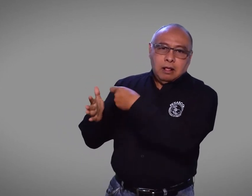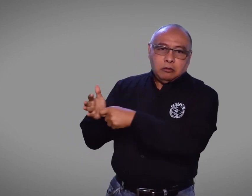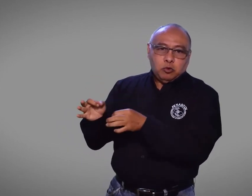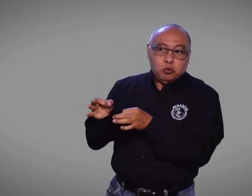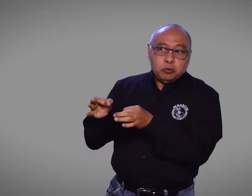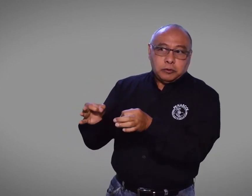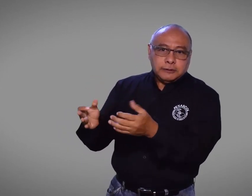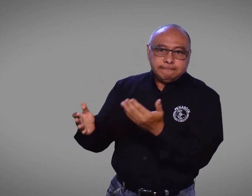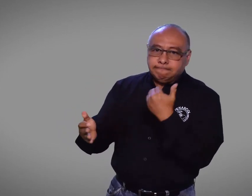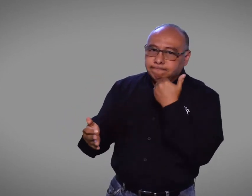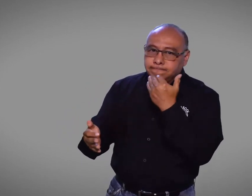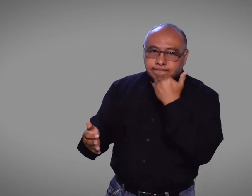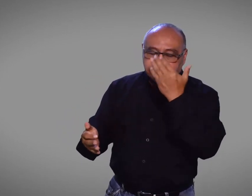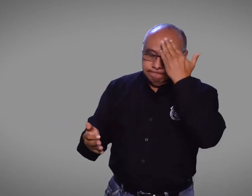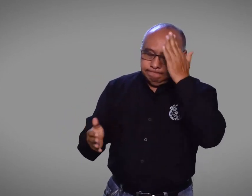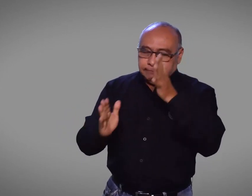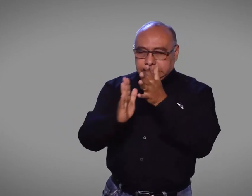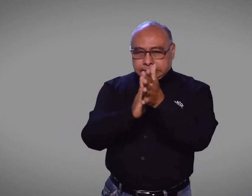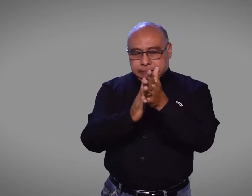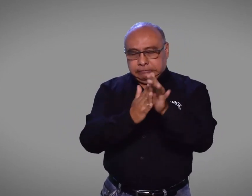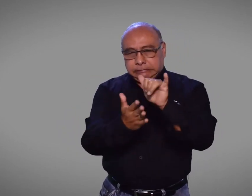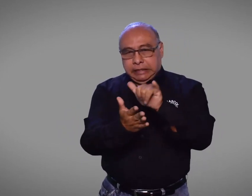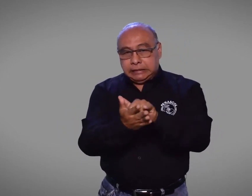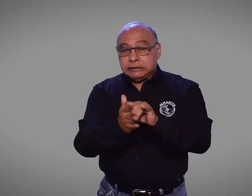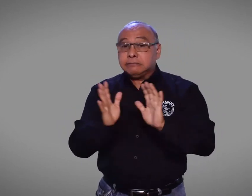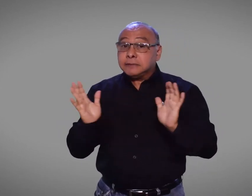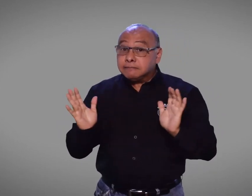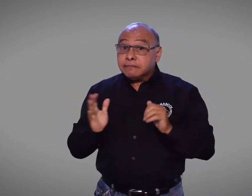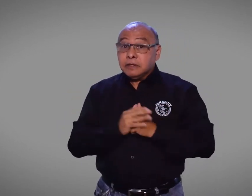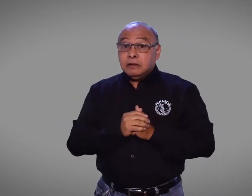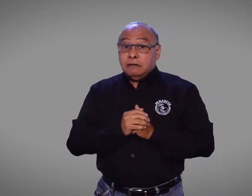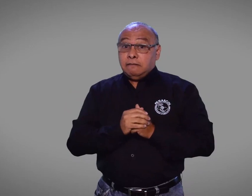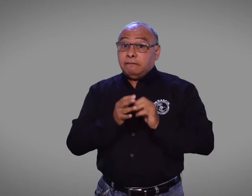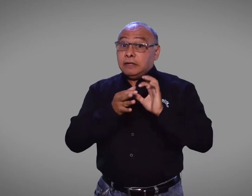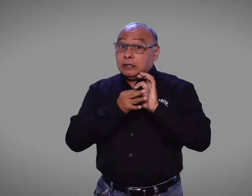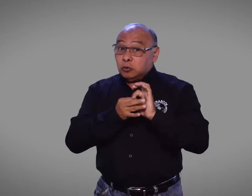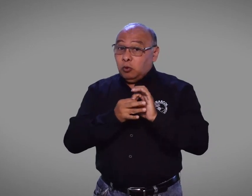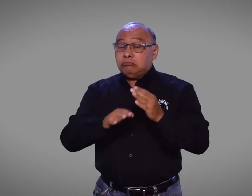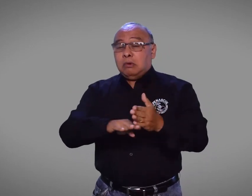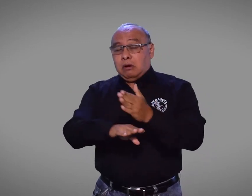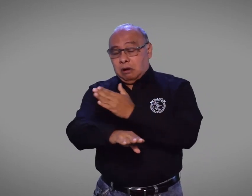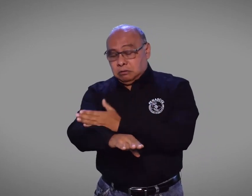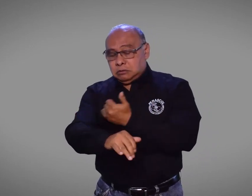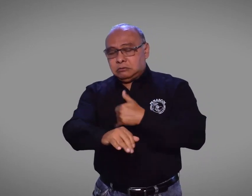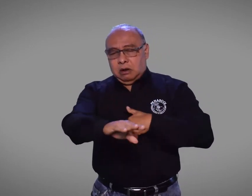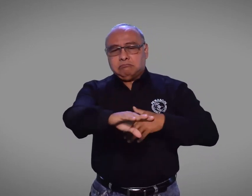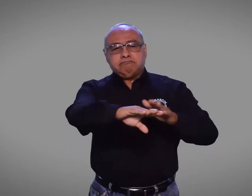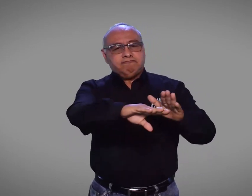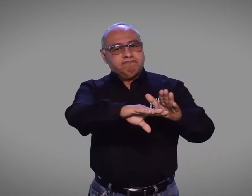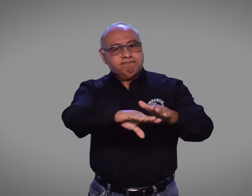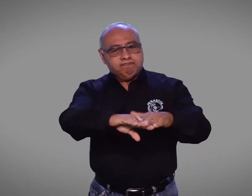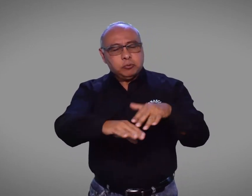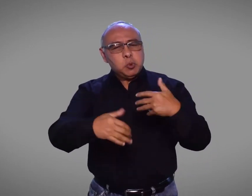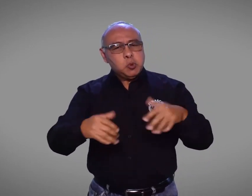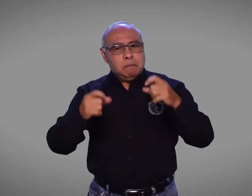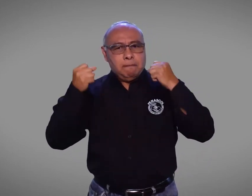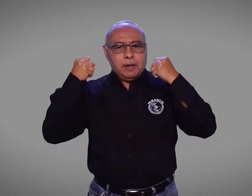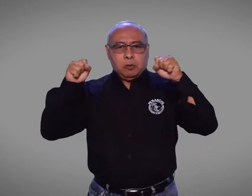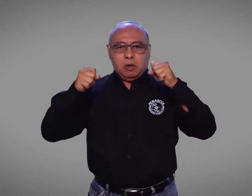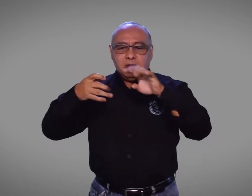No sabemos bien cuál es el motivo, de la demora del proceso. Por eso FENASCOL hace esta publicación. Con anterioridad se